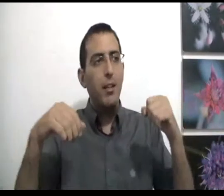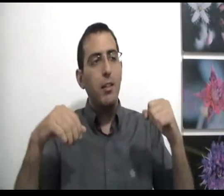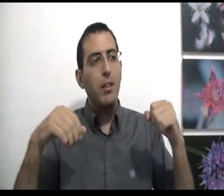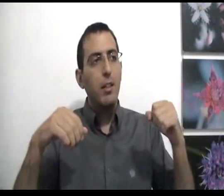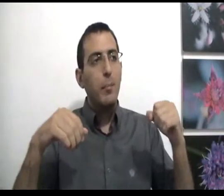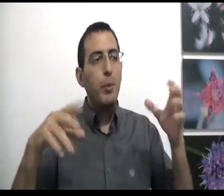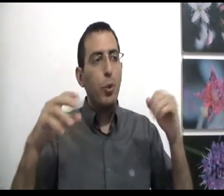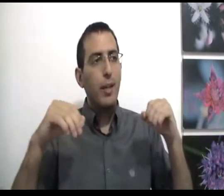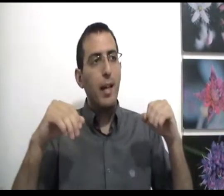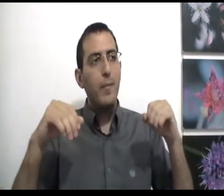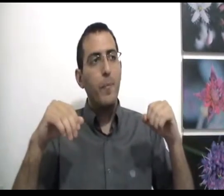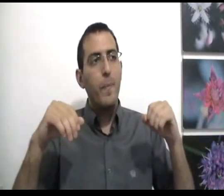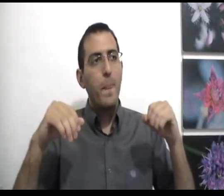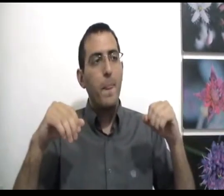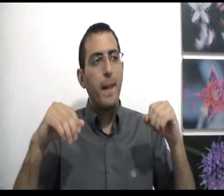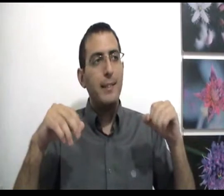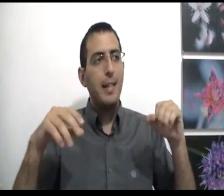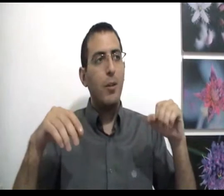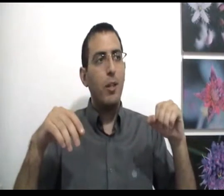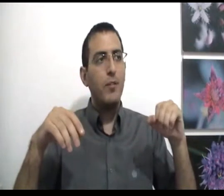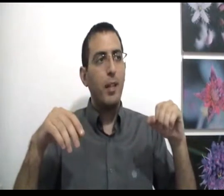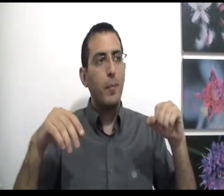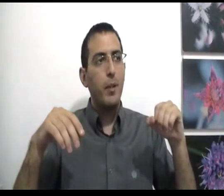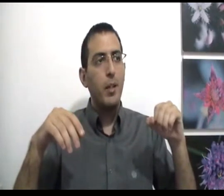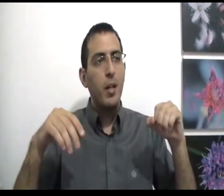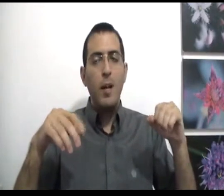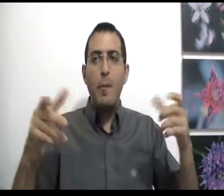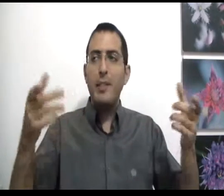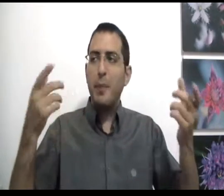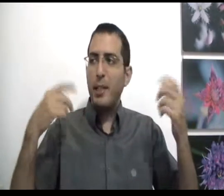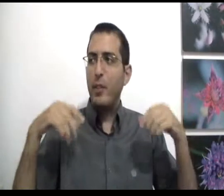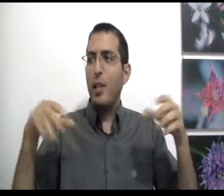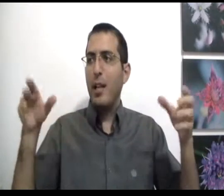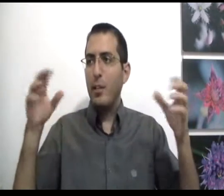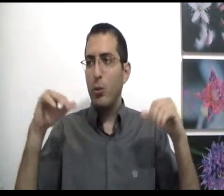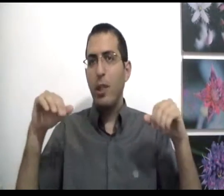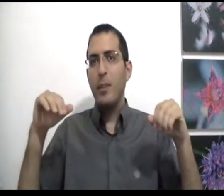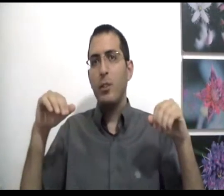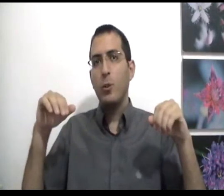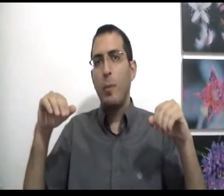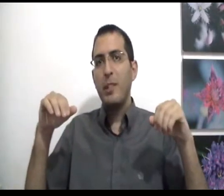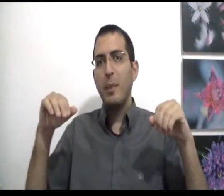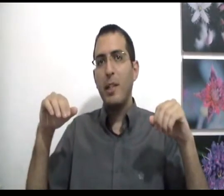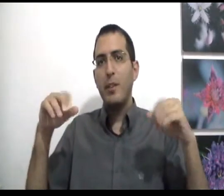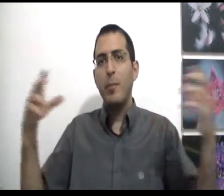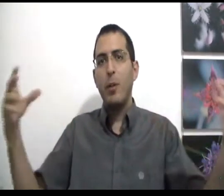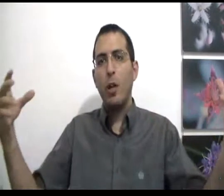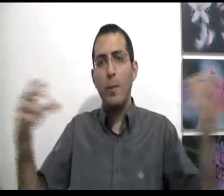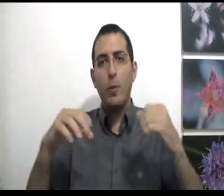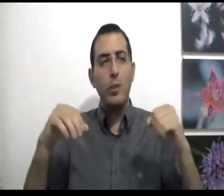בתוכך הצח כל הדברים בפרספקטיבה של האחדות של המציאות, בפרספקטיבה שבה כל המקומות